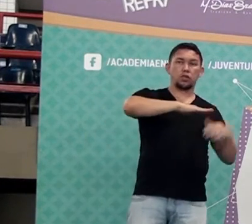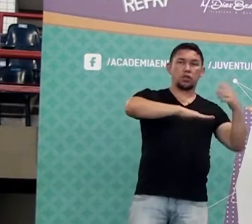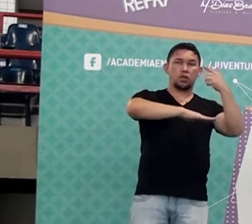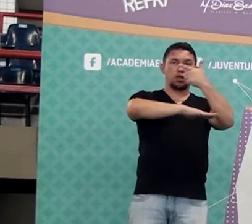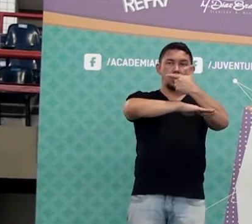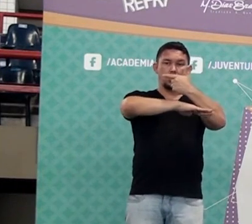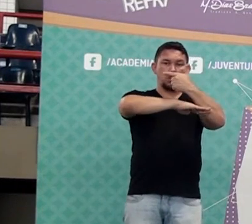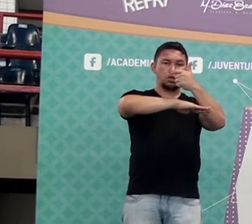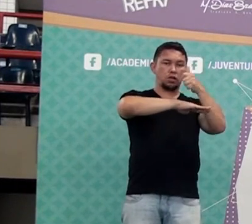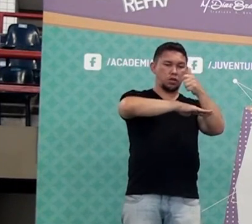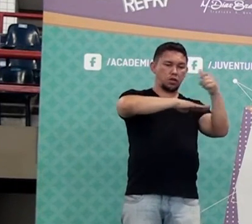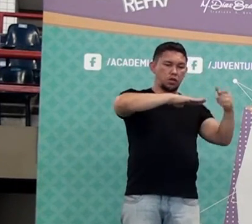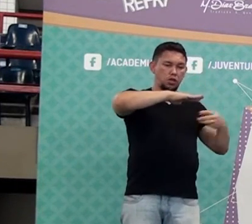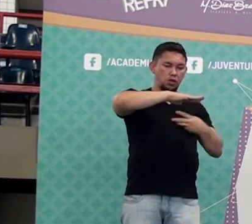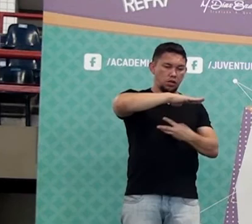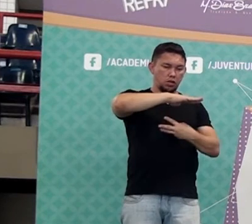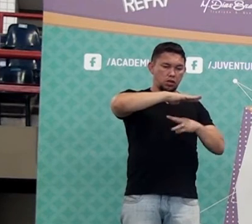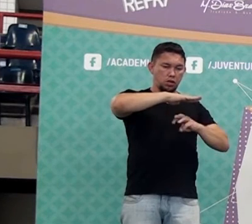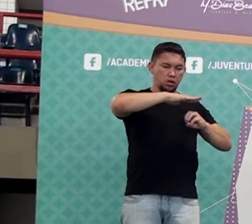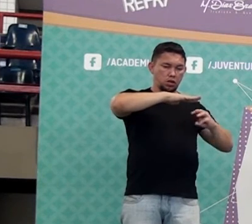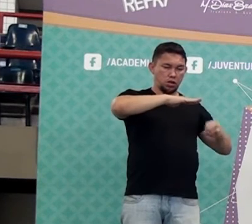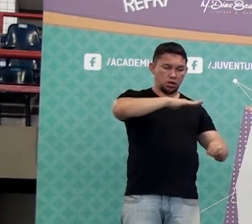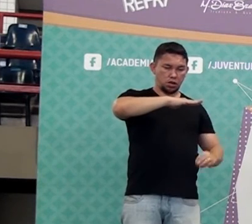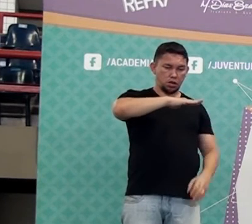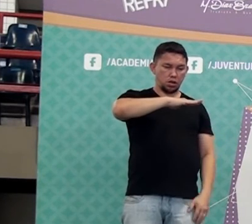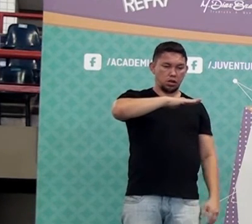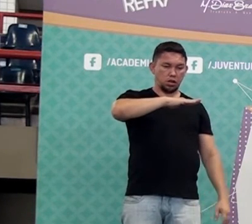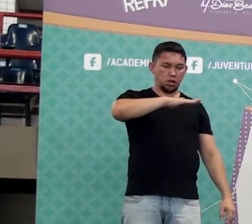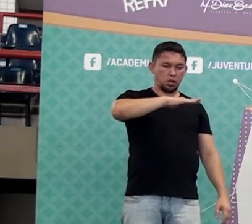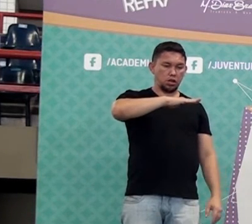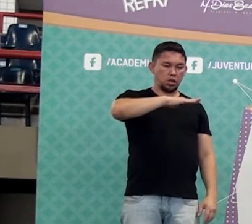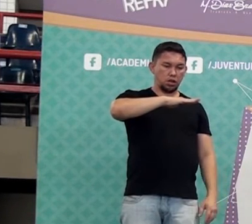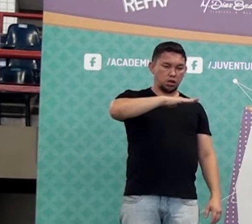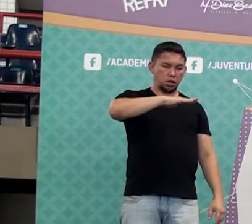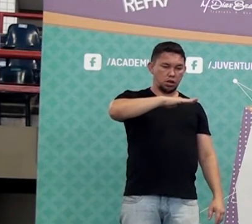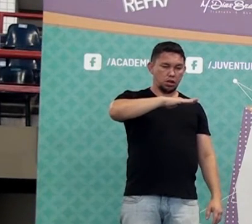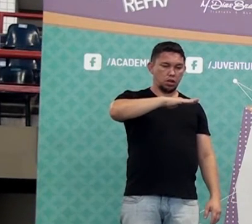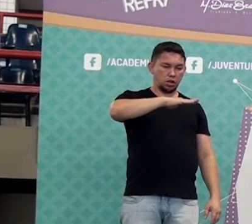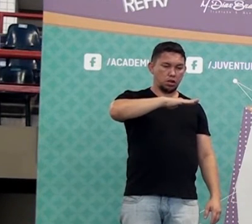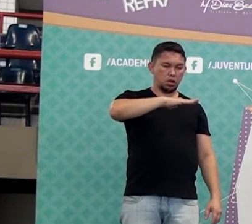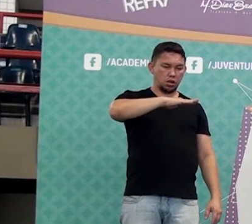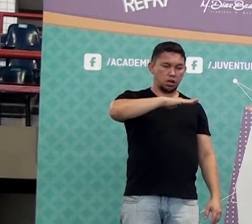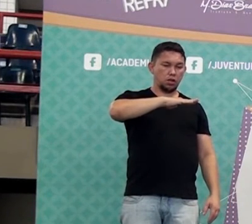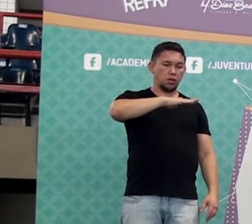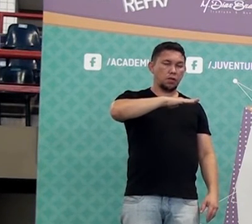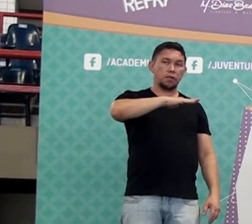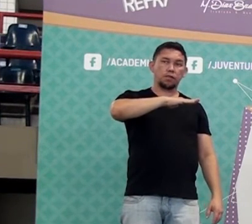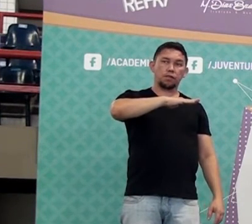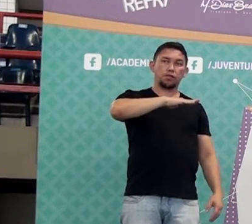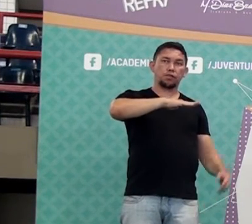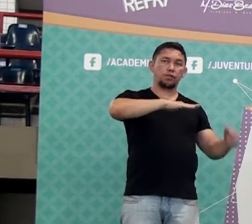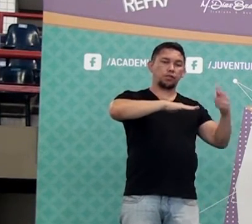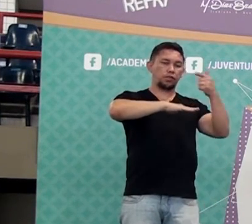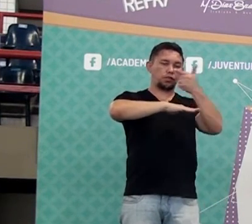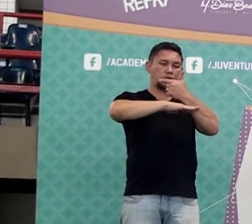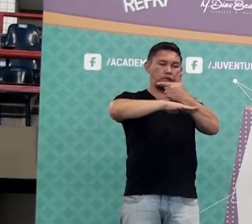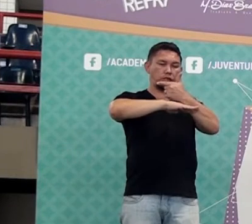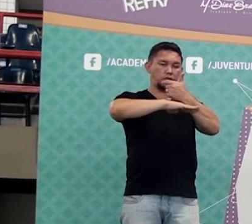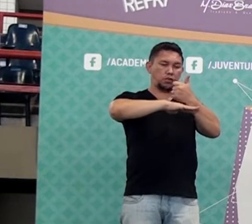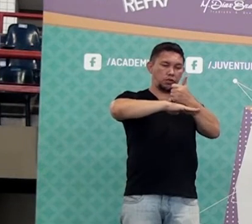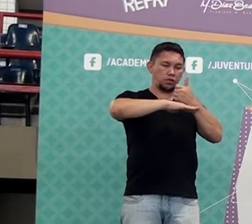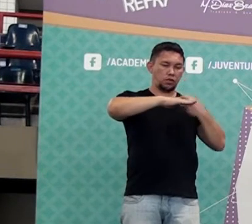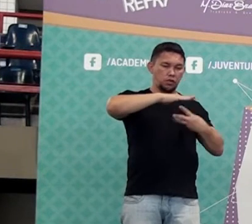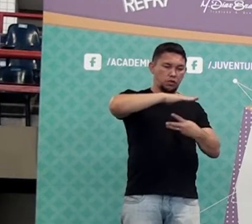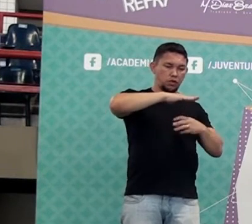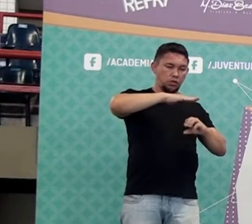fração é essa? Vinte e um em cima, tracinho de dividido, trezentos embaixo. Então, vinte e um dividido